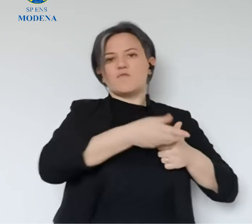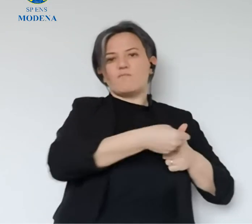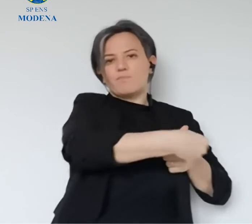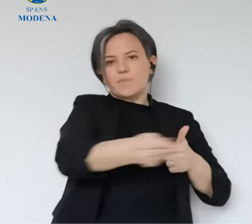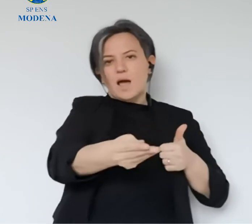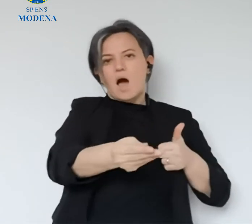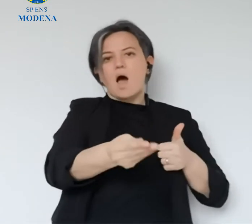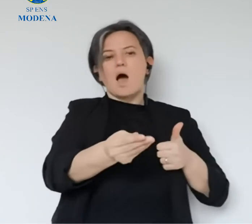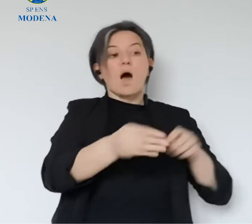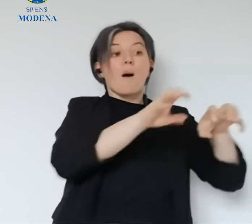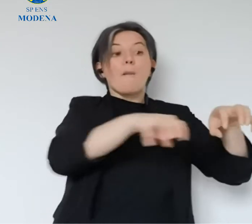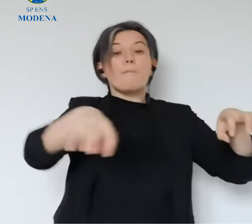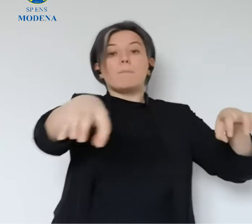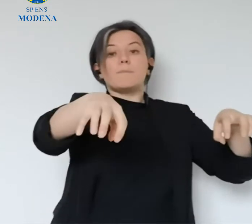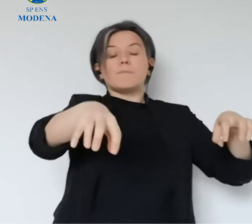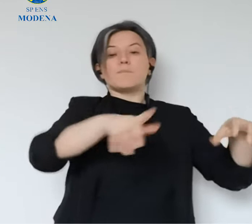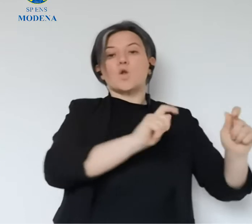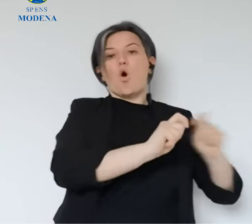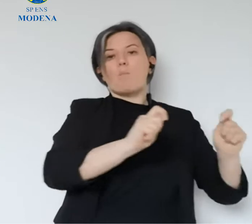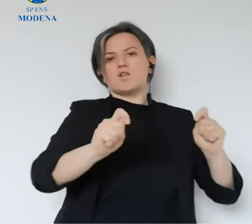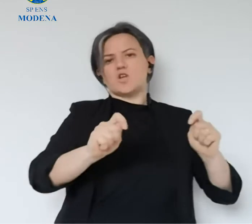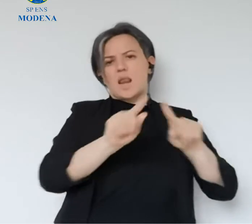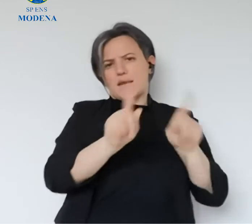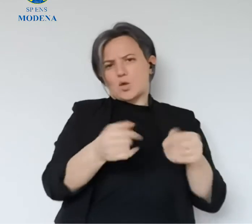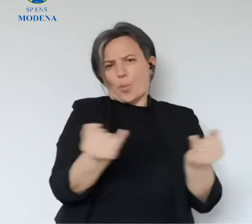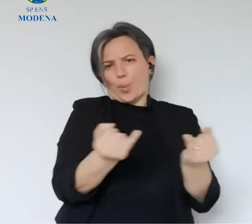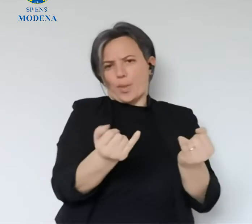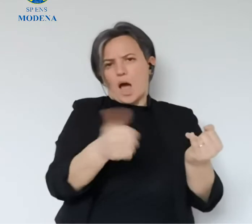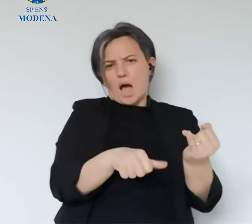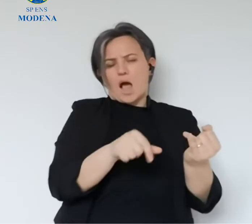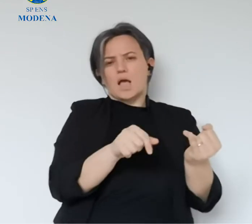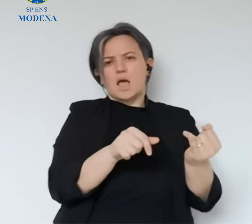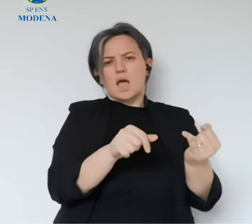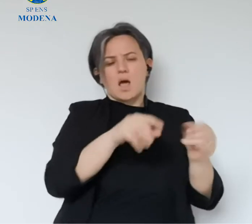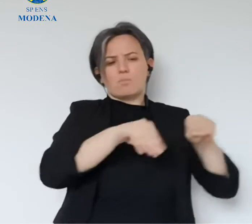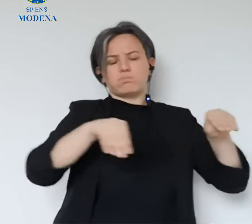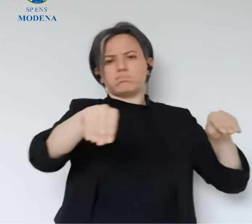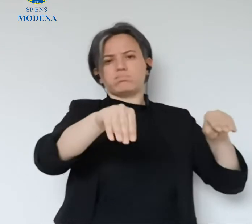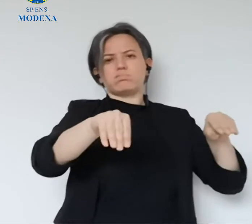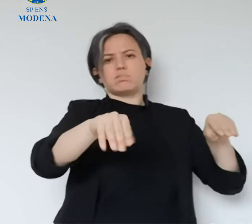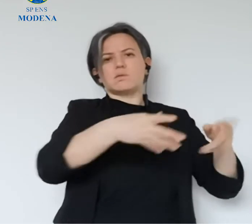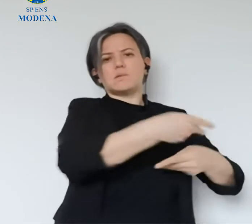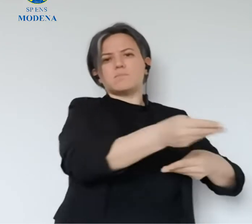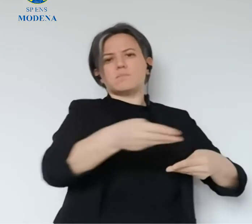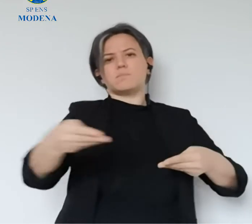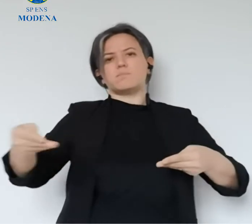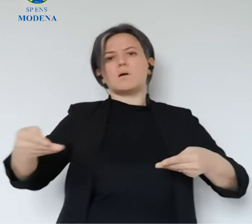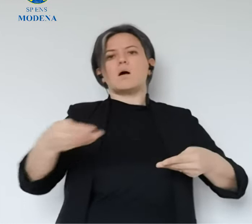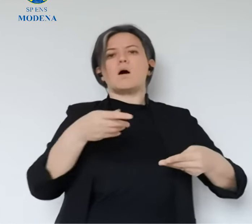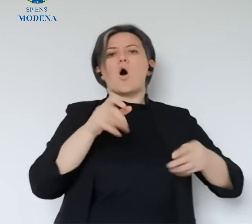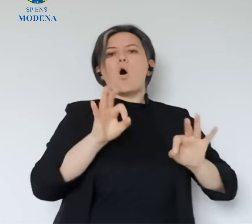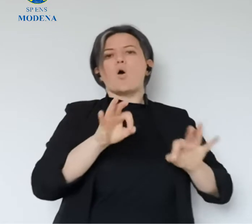per distribuire le mascherine dinanzi a quelli che sono un po' i luoghi commerciali diffusi anche di